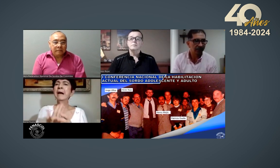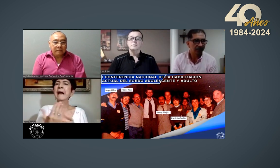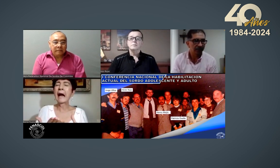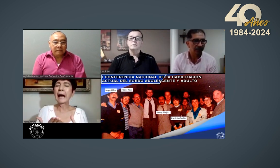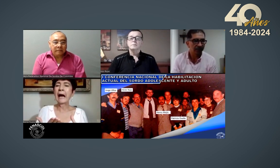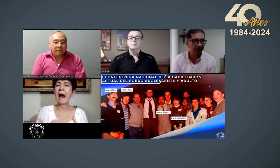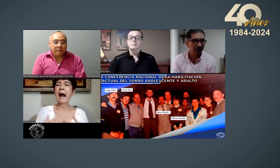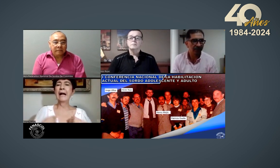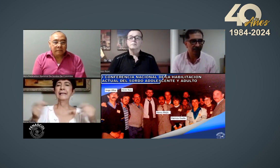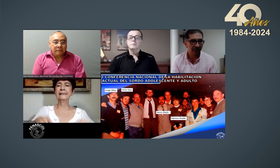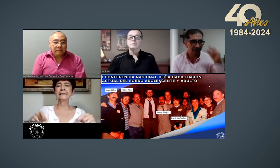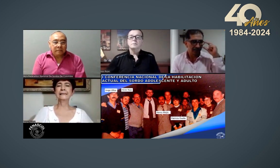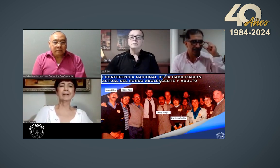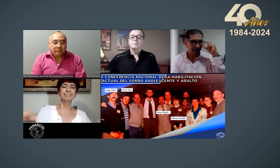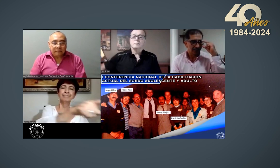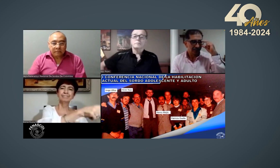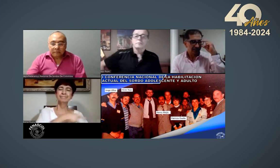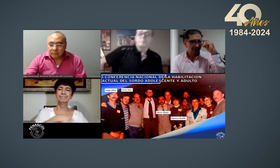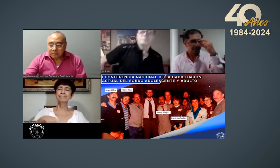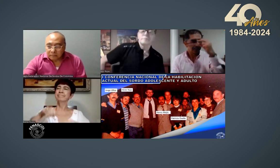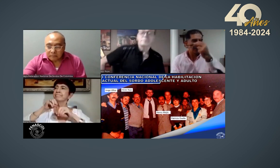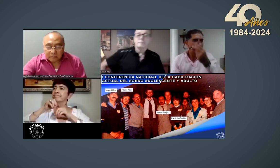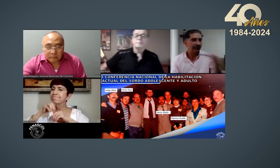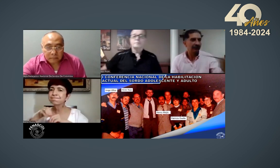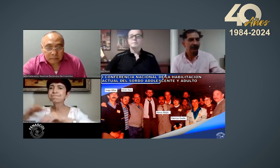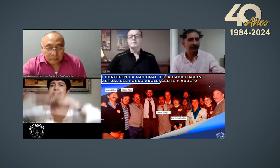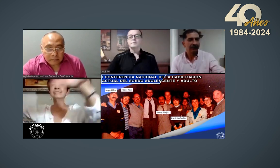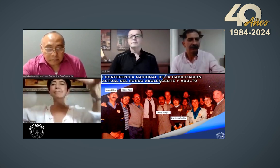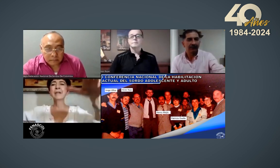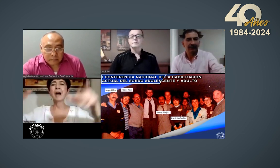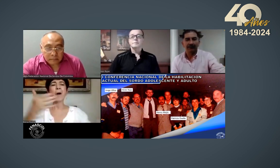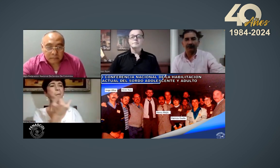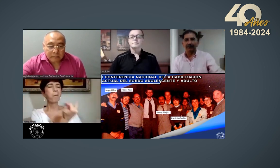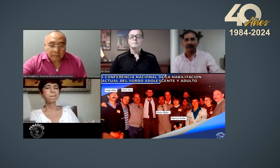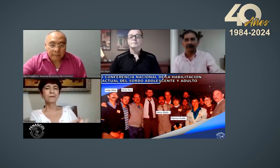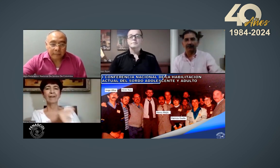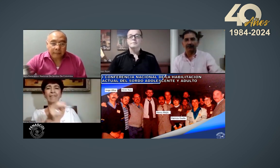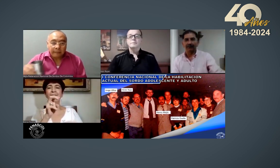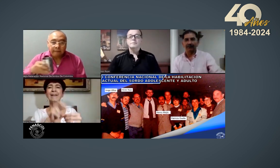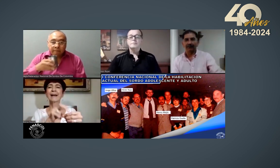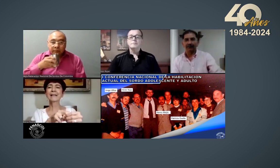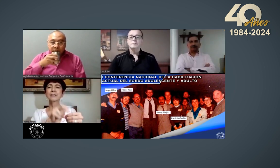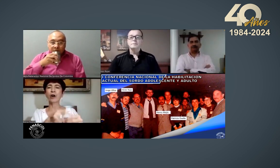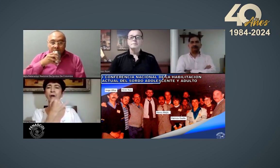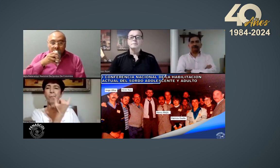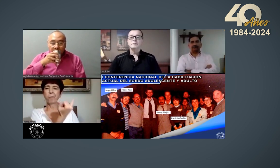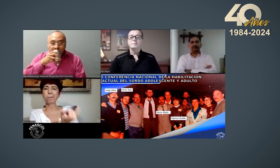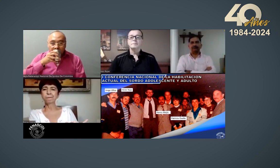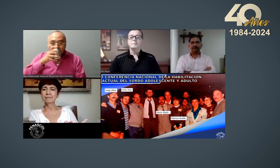necesitábamos difundir a toda la comunidad que ya existía la federación